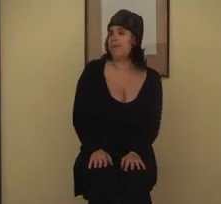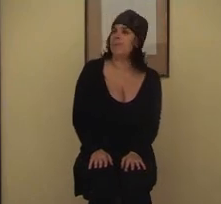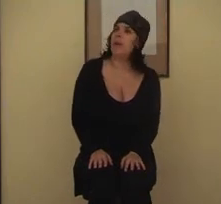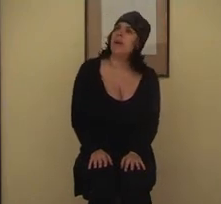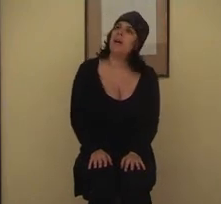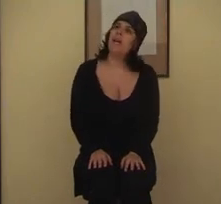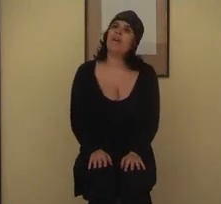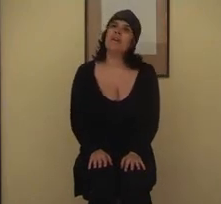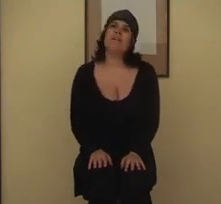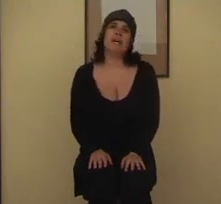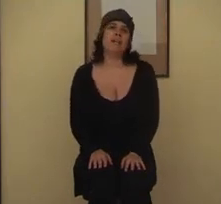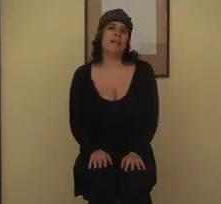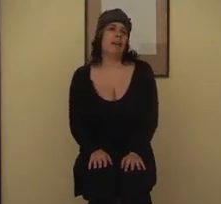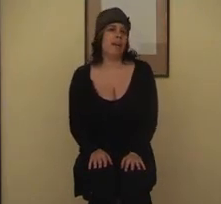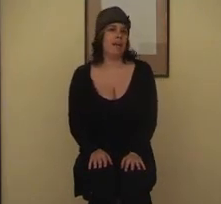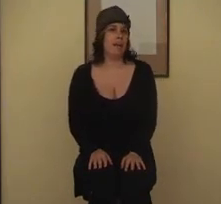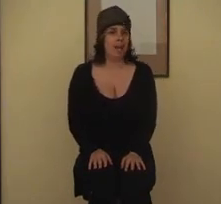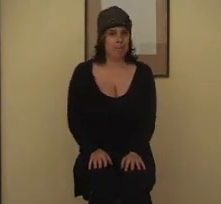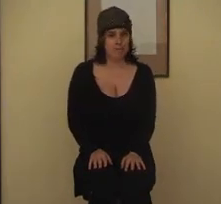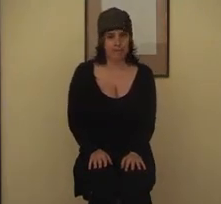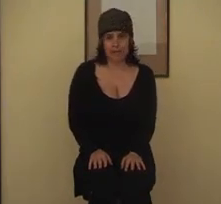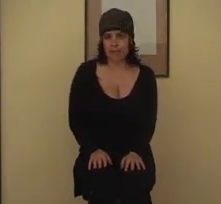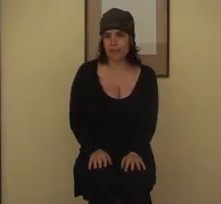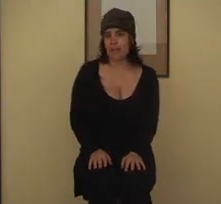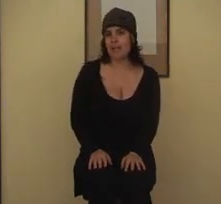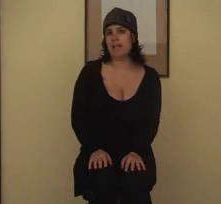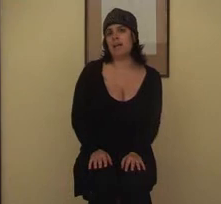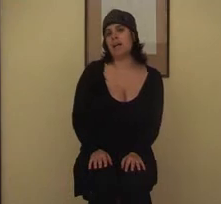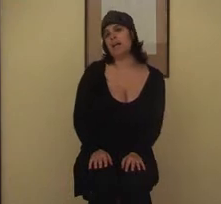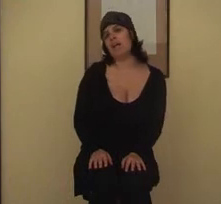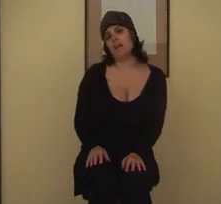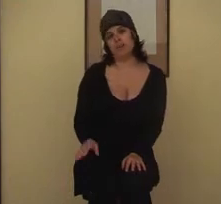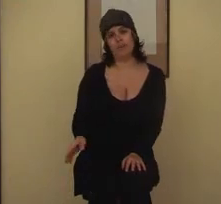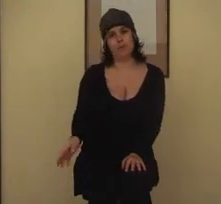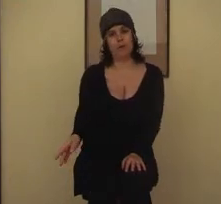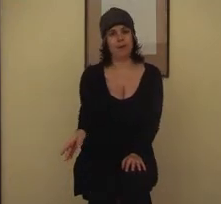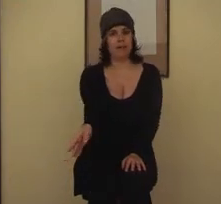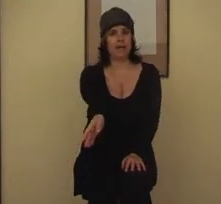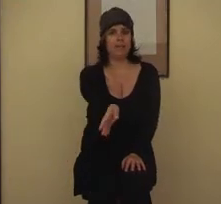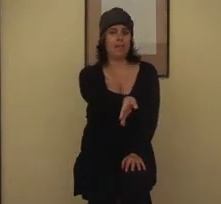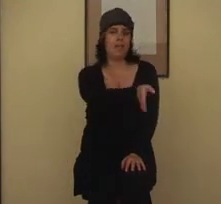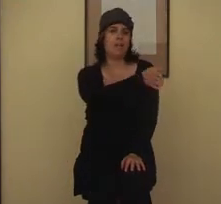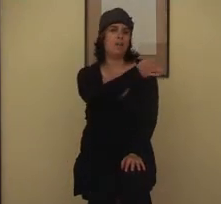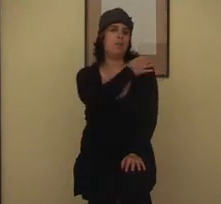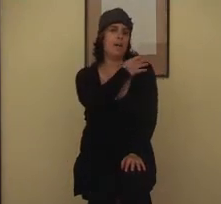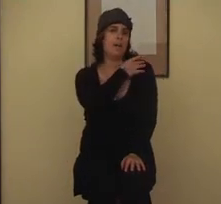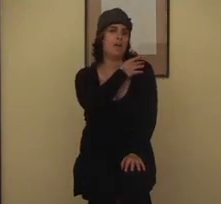Ero una vecchia, plasmata di Creta, tu mi guardavi con sguardo